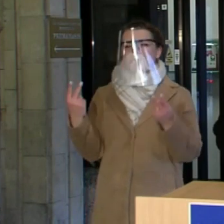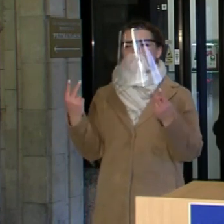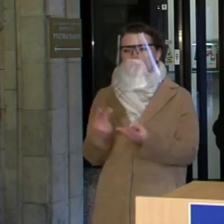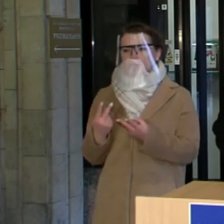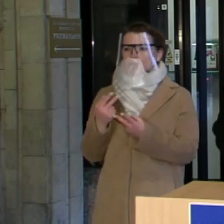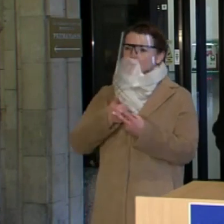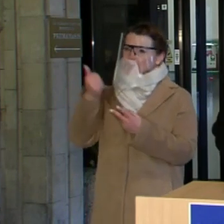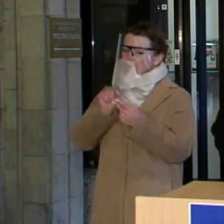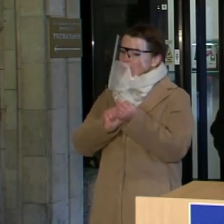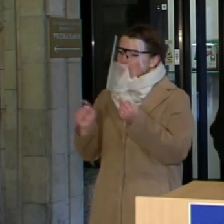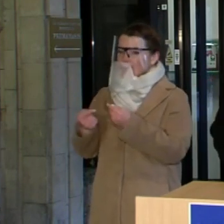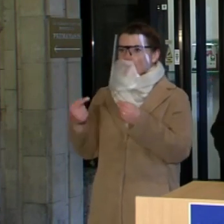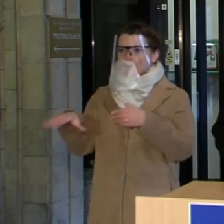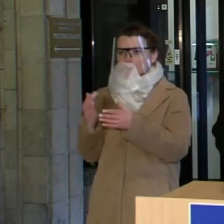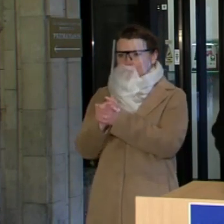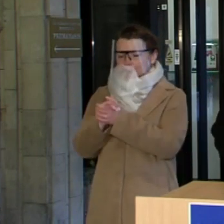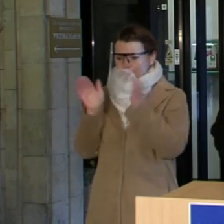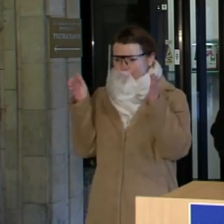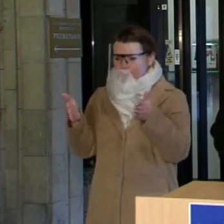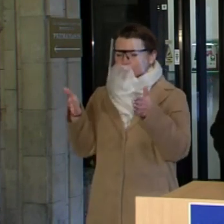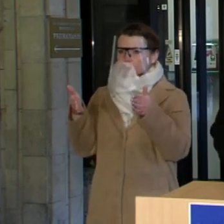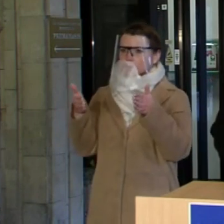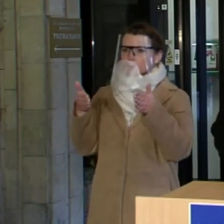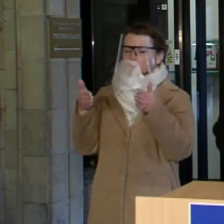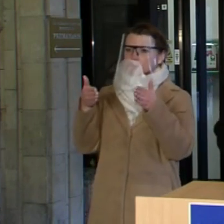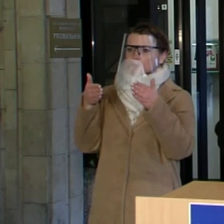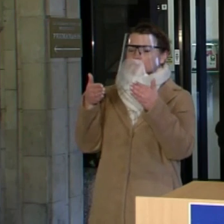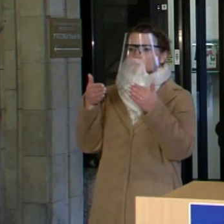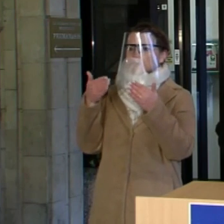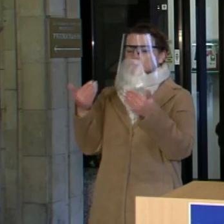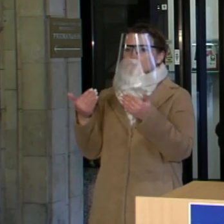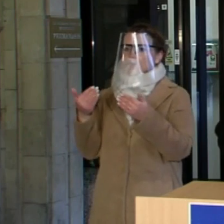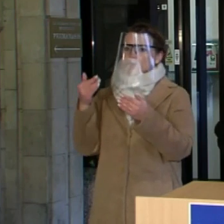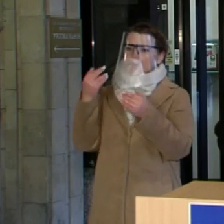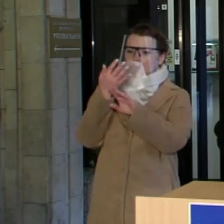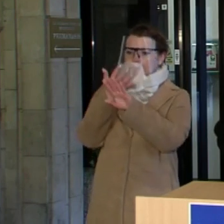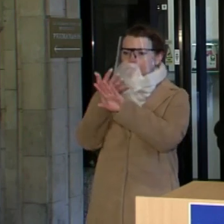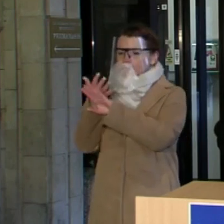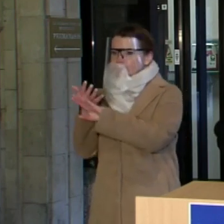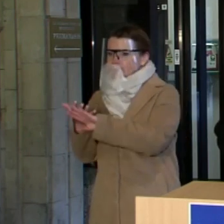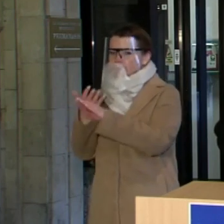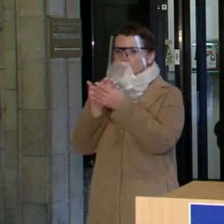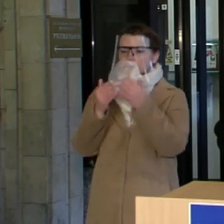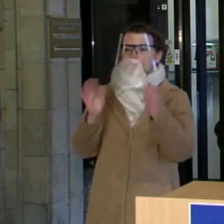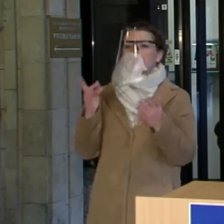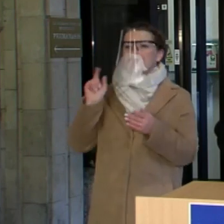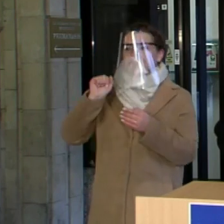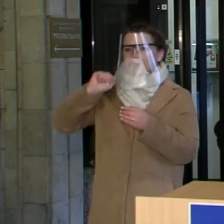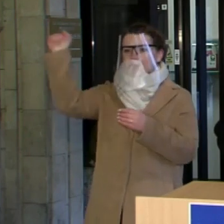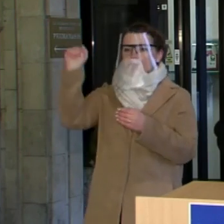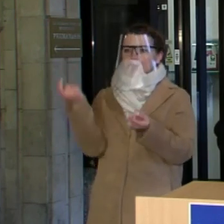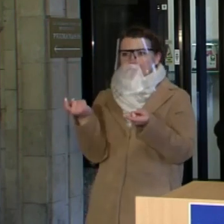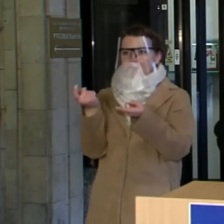susitelkę, pasimokę, tame tarpe pasimokę iš klaidų, tačiau demokratiškai, kaip